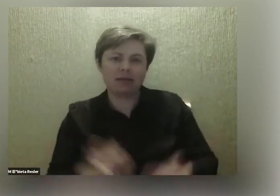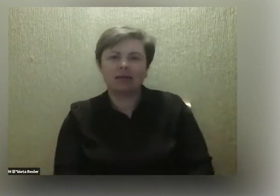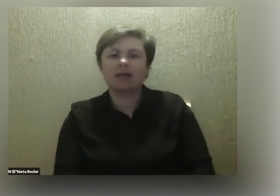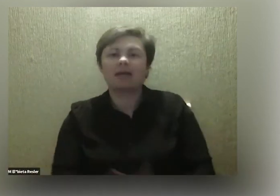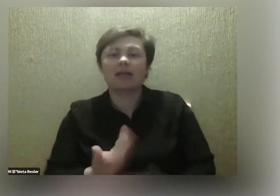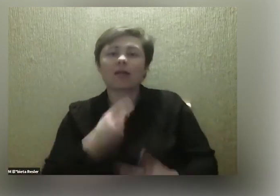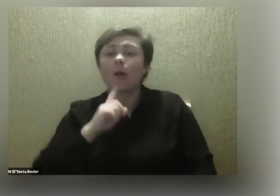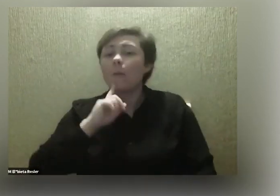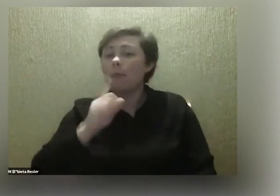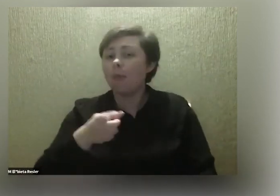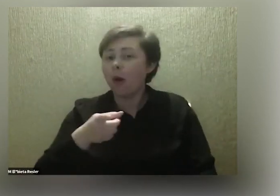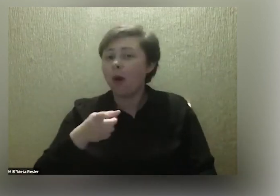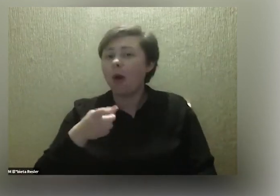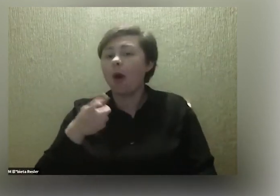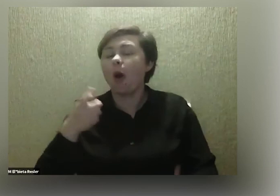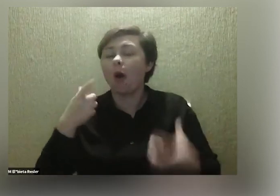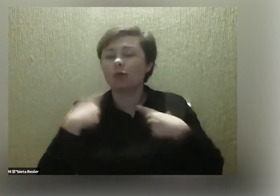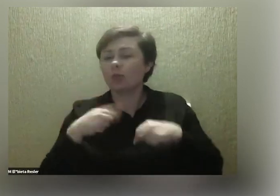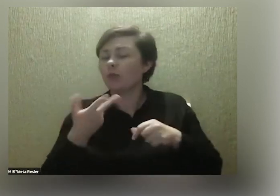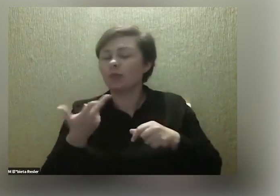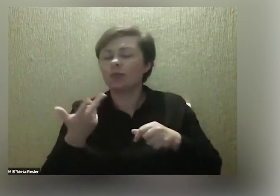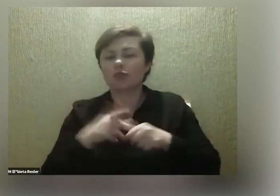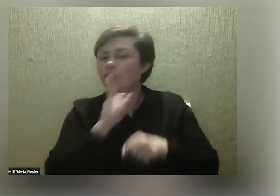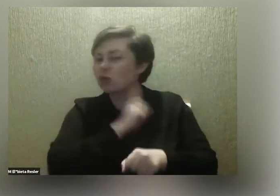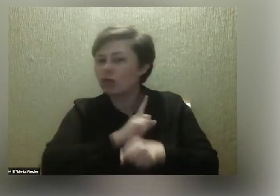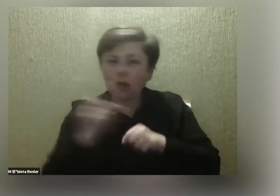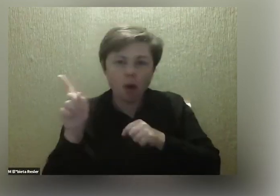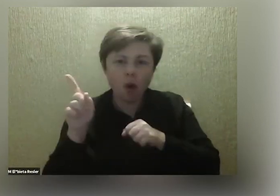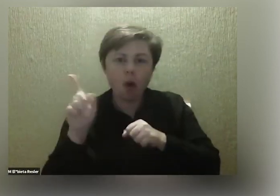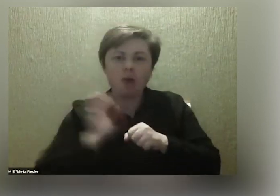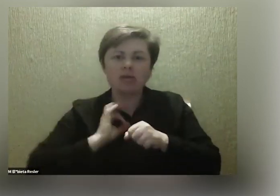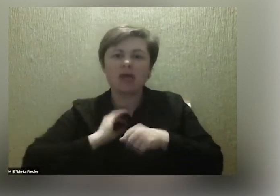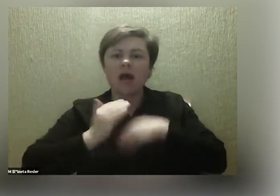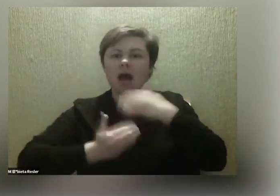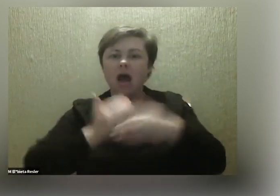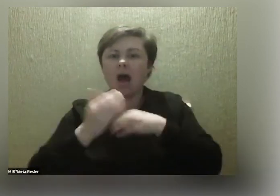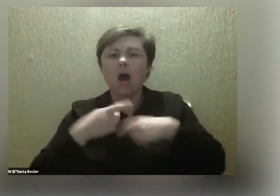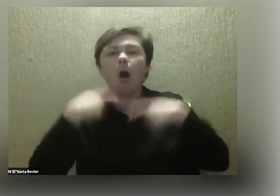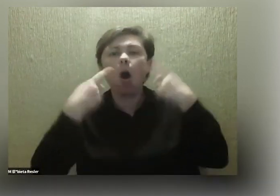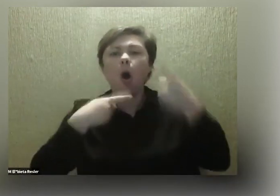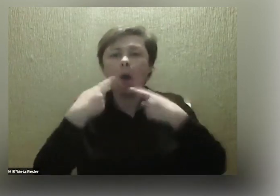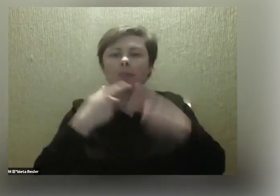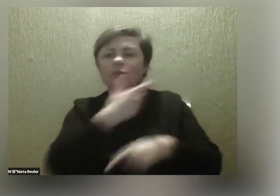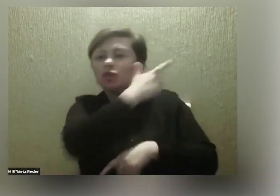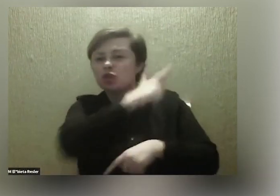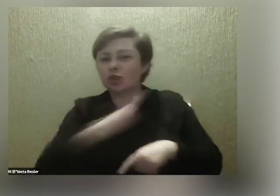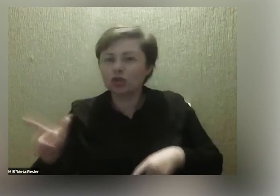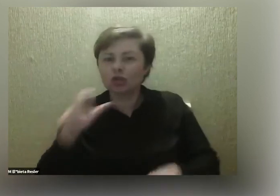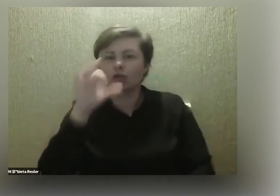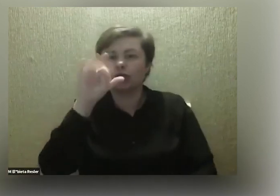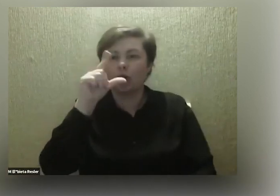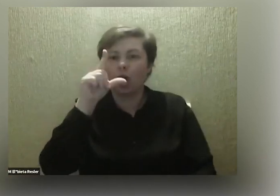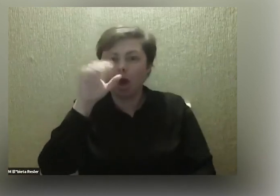polecam też wszystkim, którzy nie zdążyli naszą akcję Opisz Slot, gdzie właśnie osoby, które